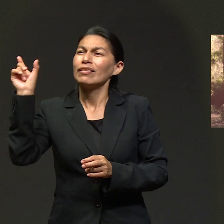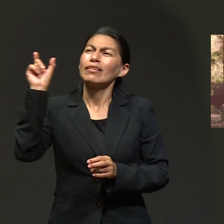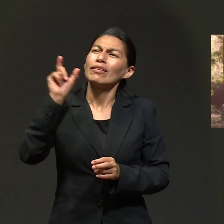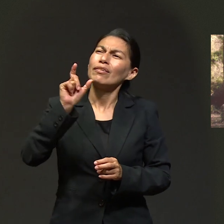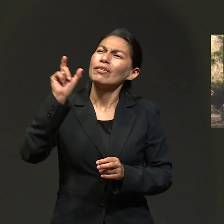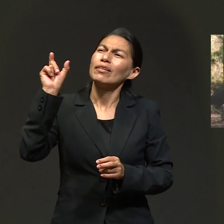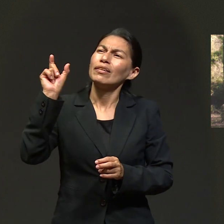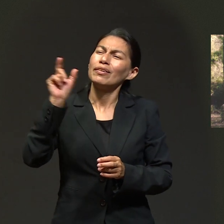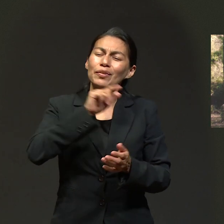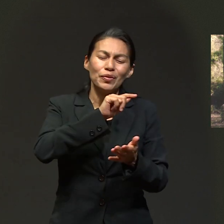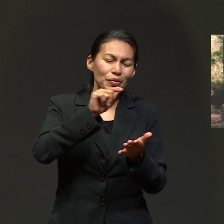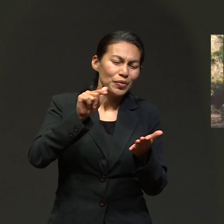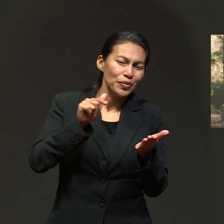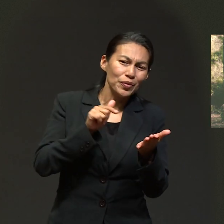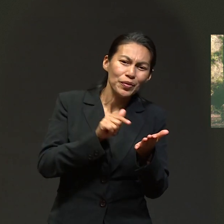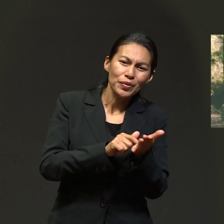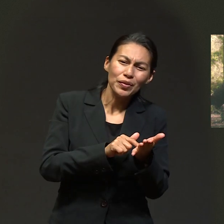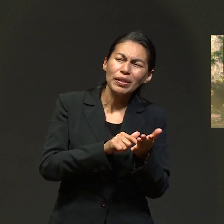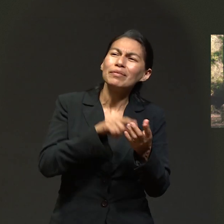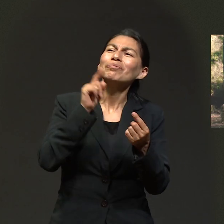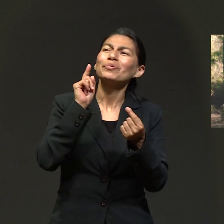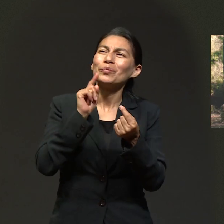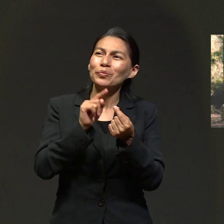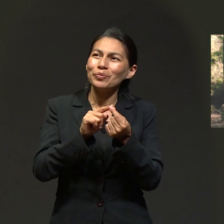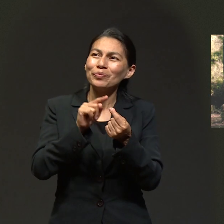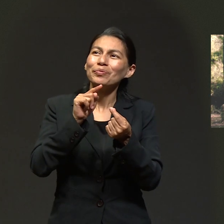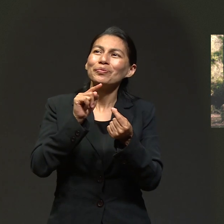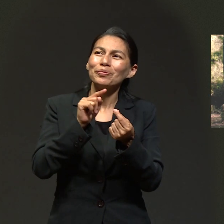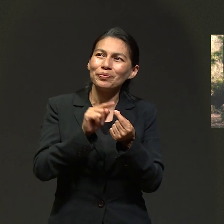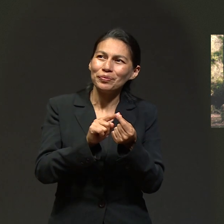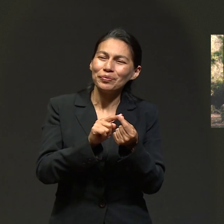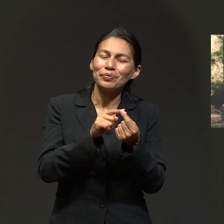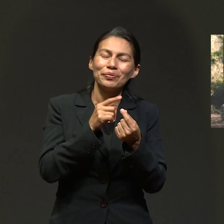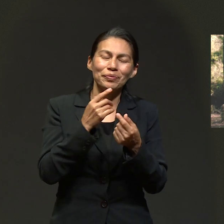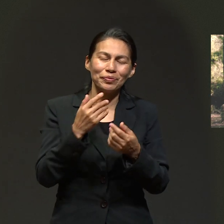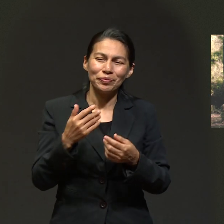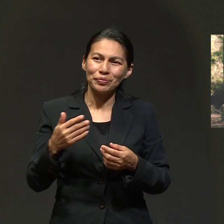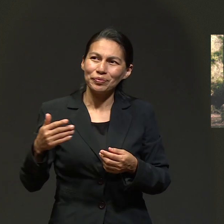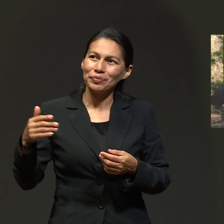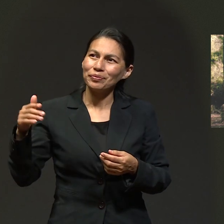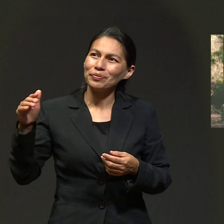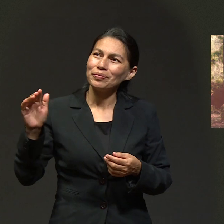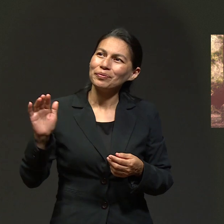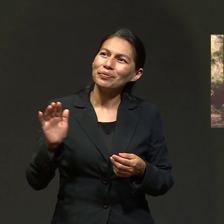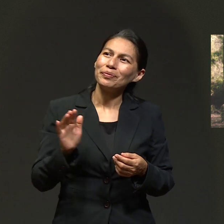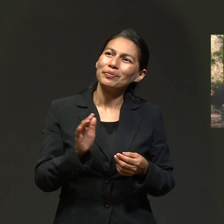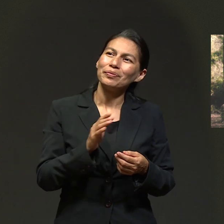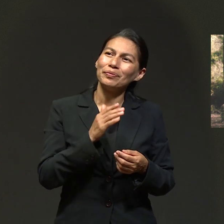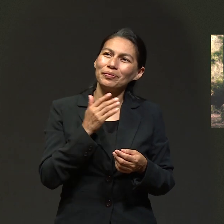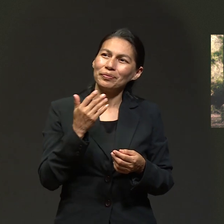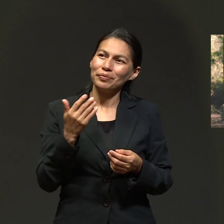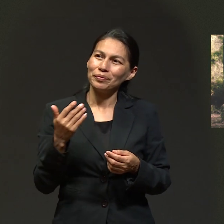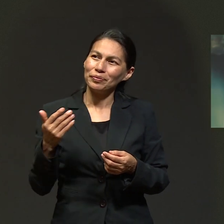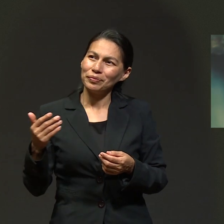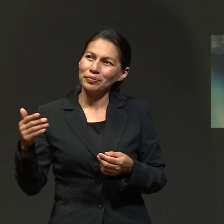Bendita tu voluntad,